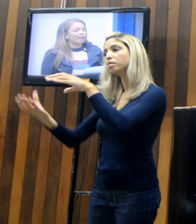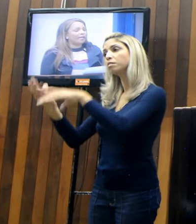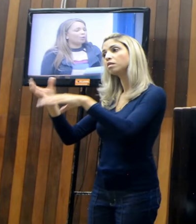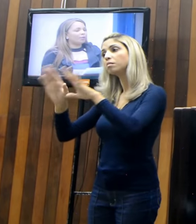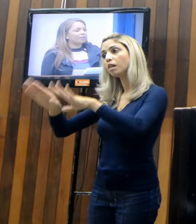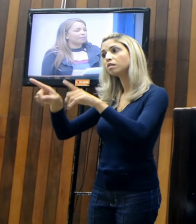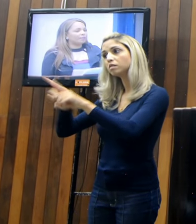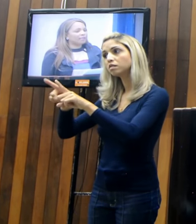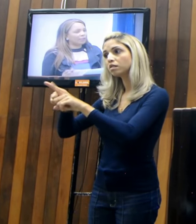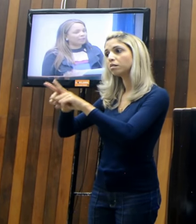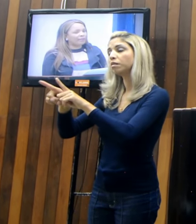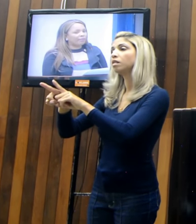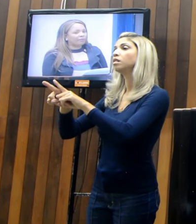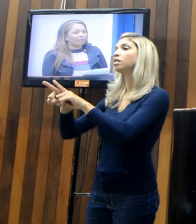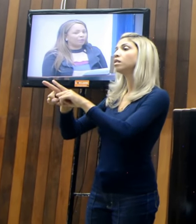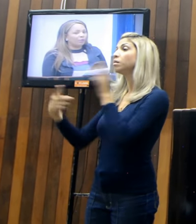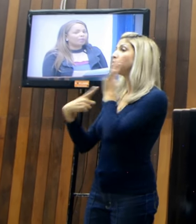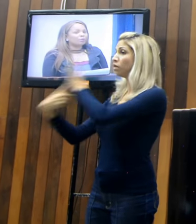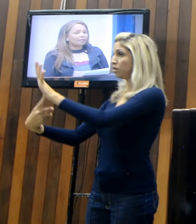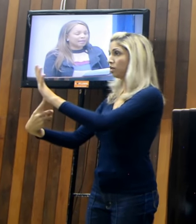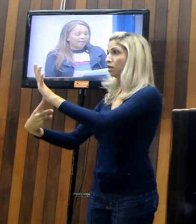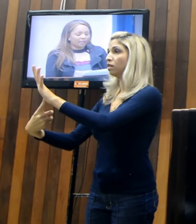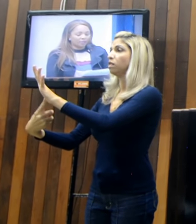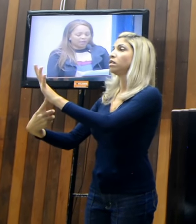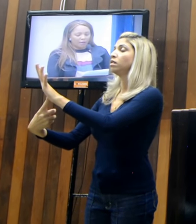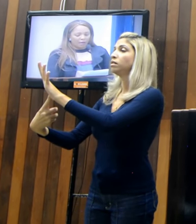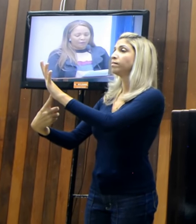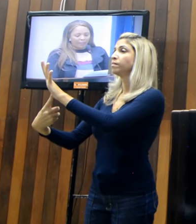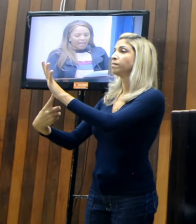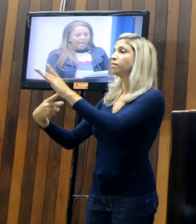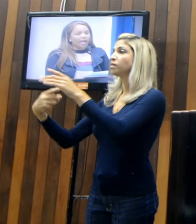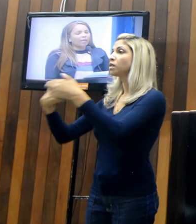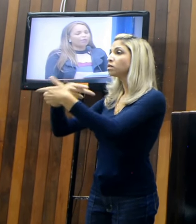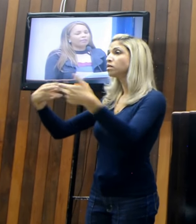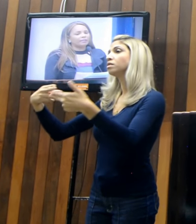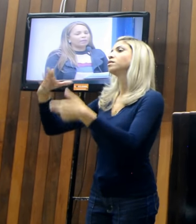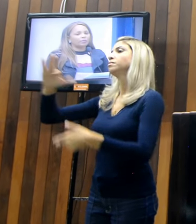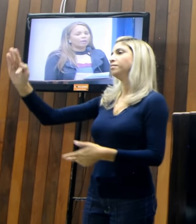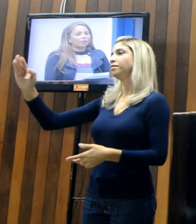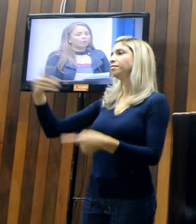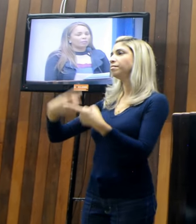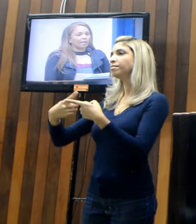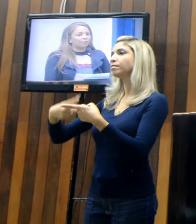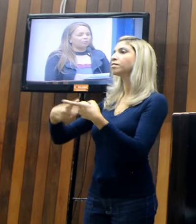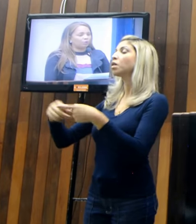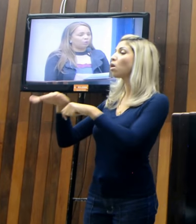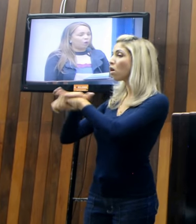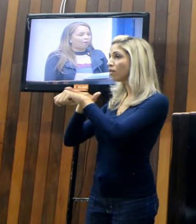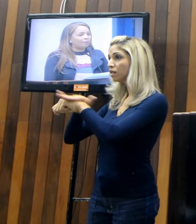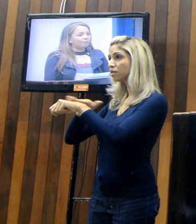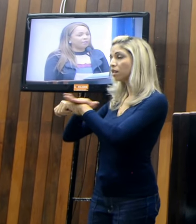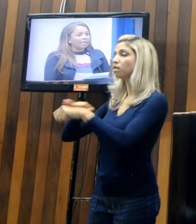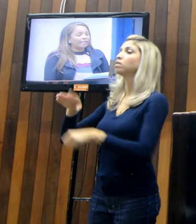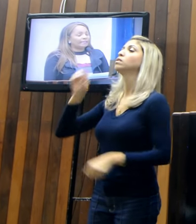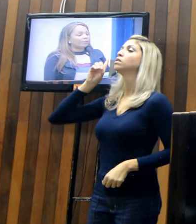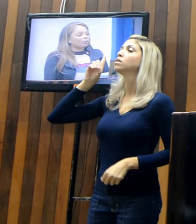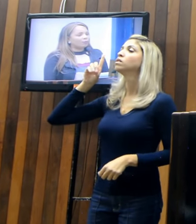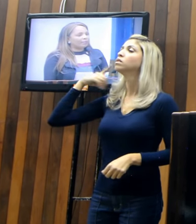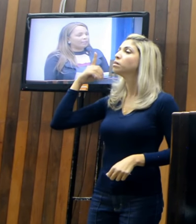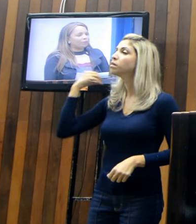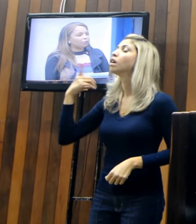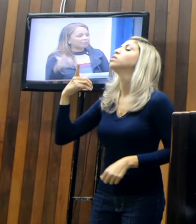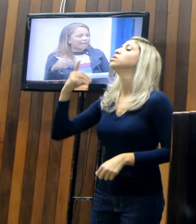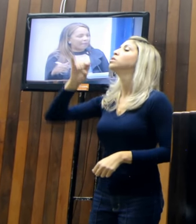levei algumas demandas da nossa cabo-feio, e uma delas foi estar lá conversando, né, com o deputado Júlio López, que se